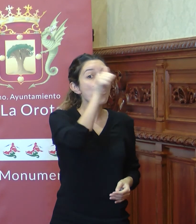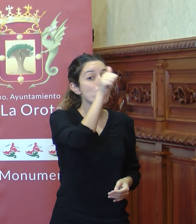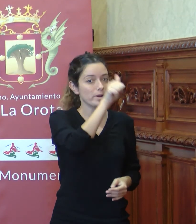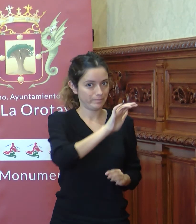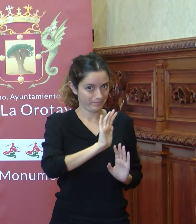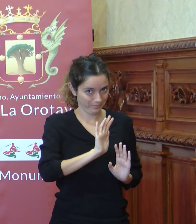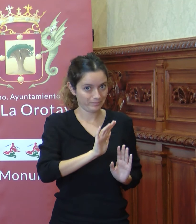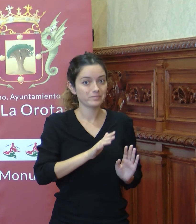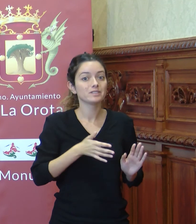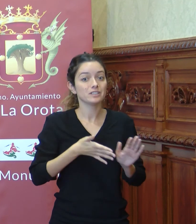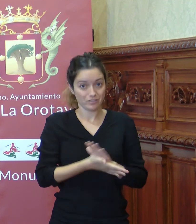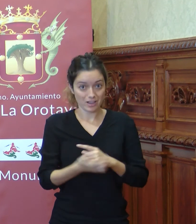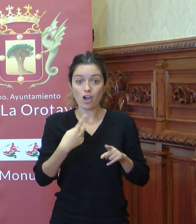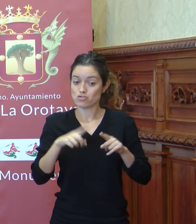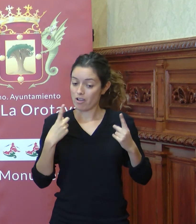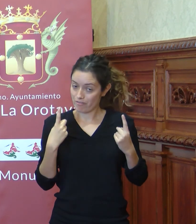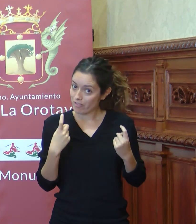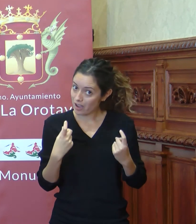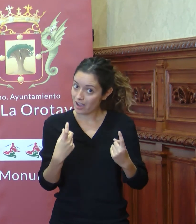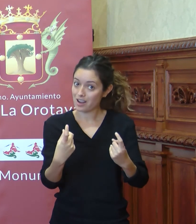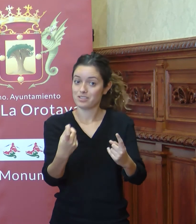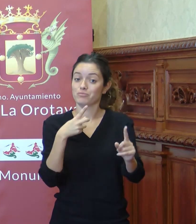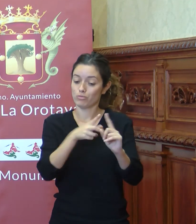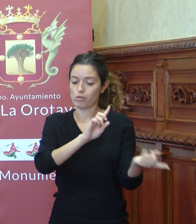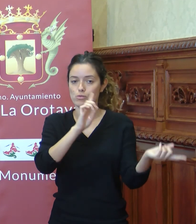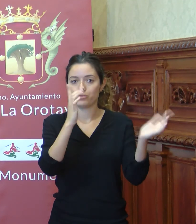Por lo tanto, quedan muchas asignaturas pendientes todavía.